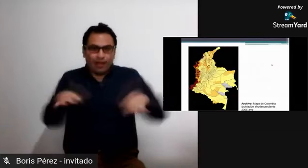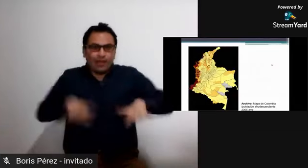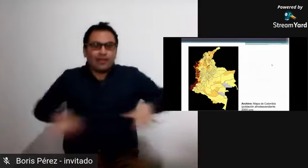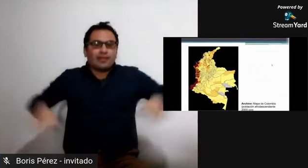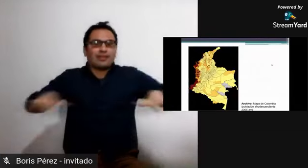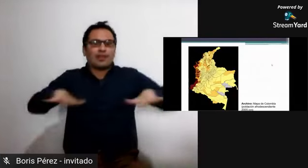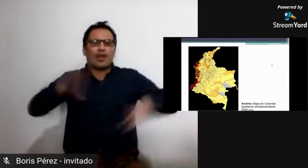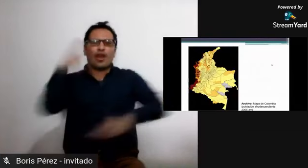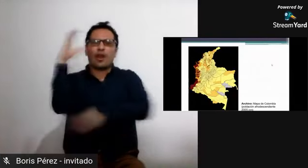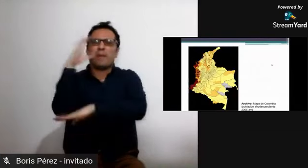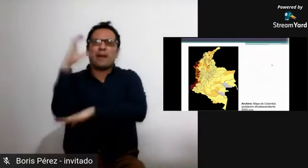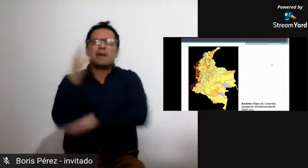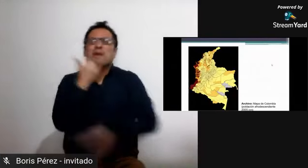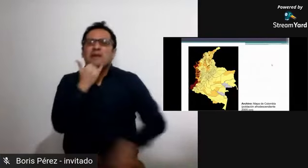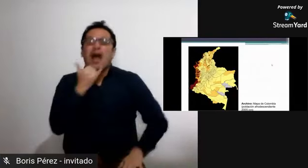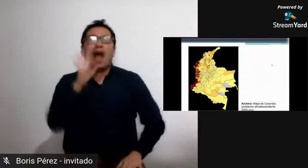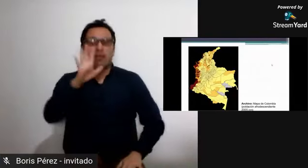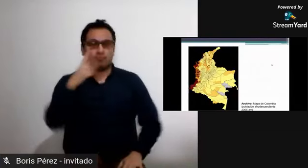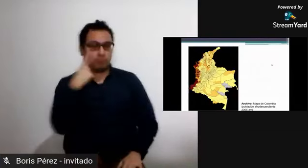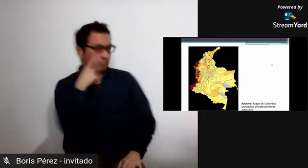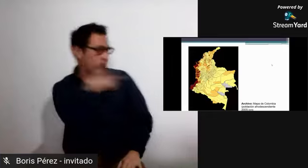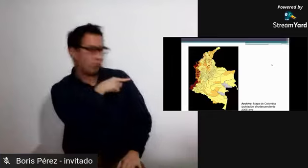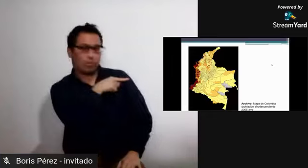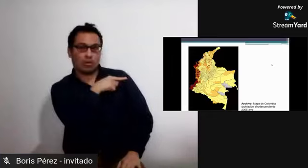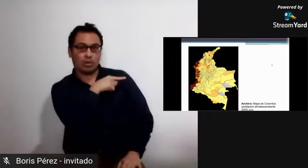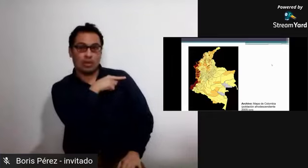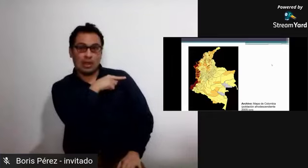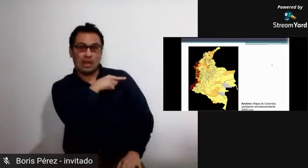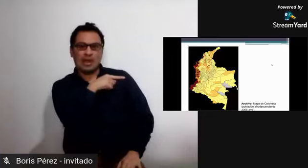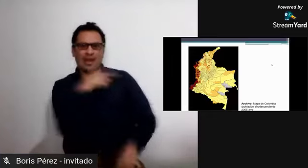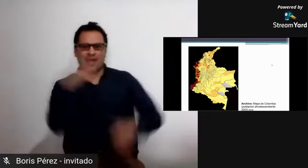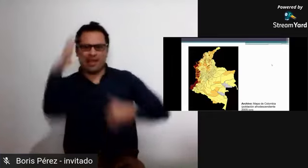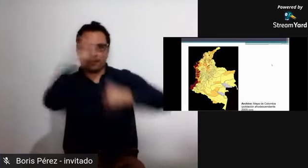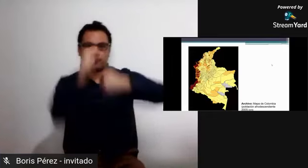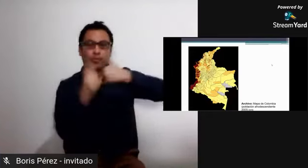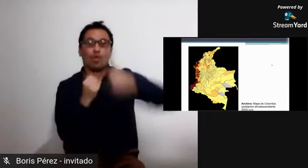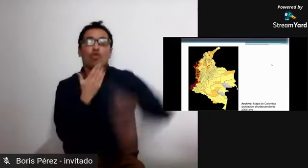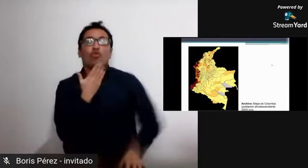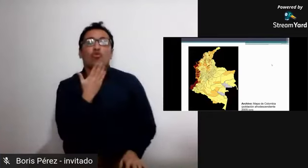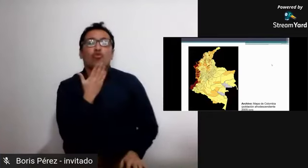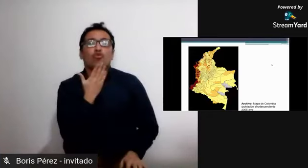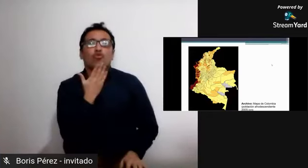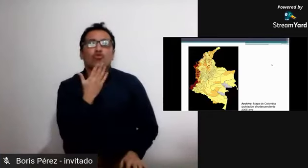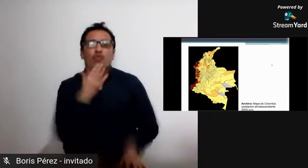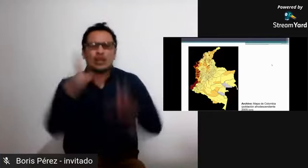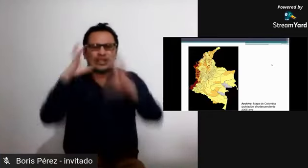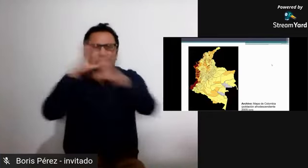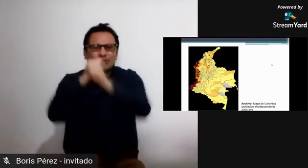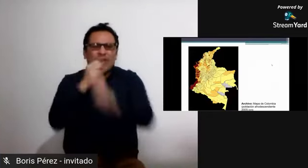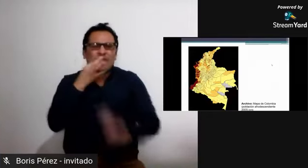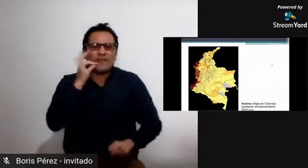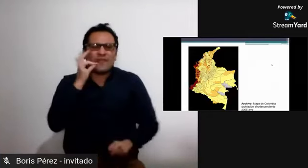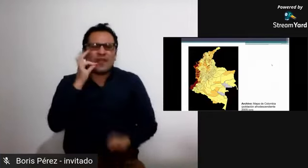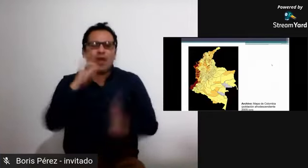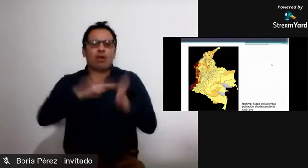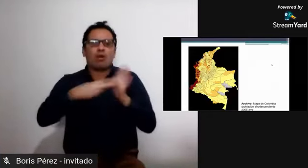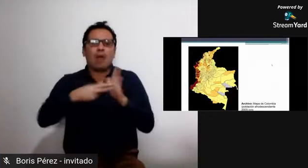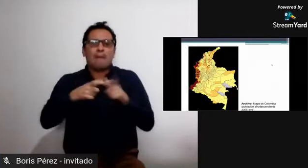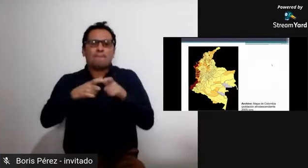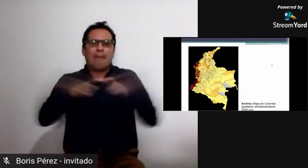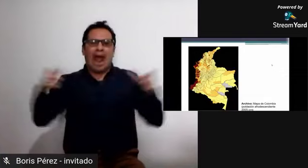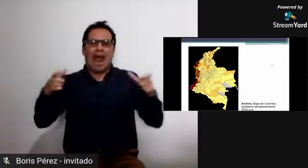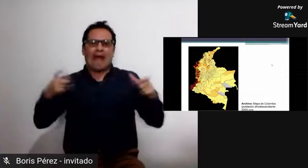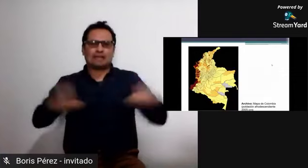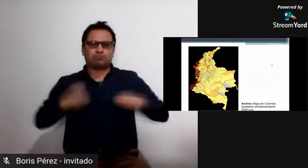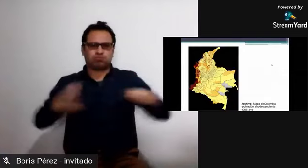posterior entonces a la llegada de estas personas a nuestro territorio colombiano que empieza a suceder como vemos